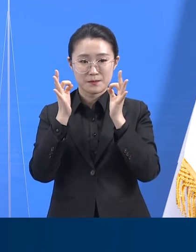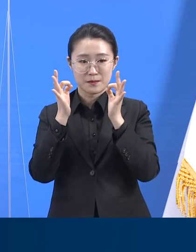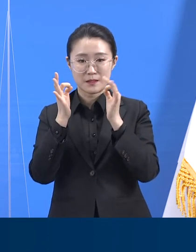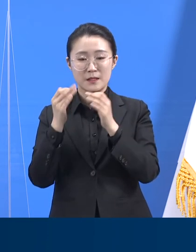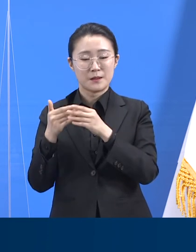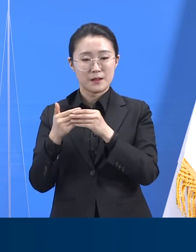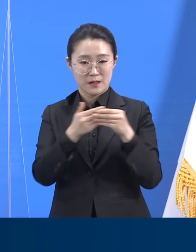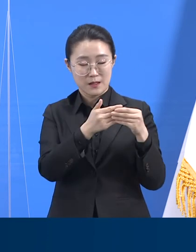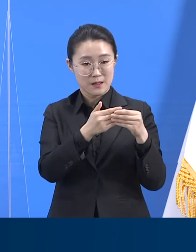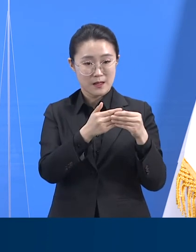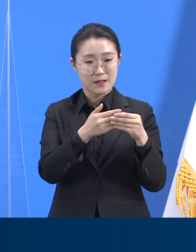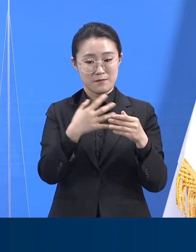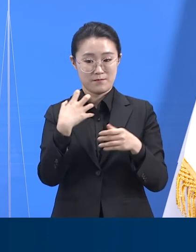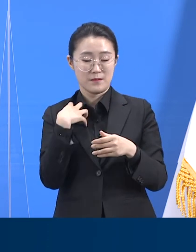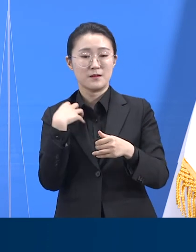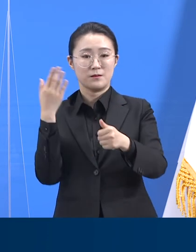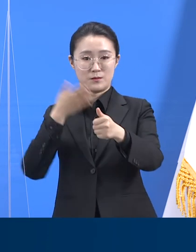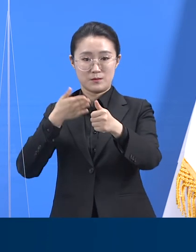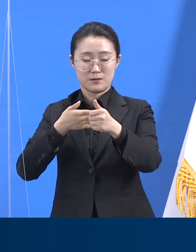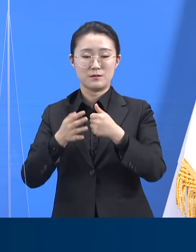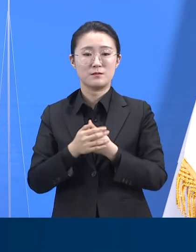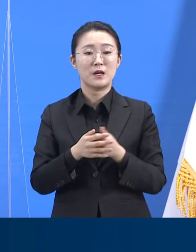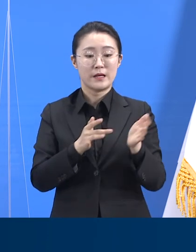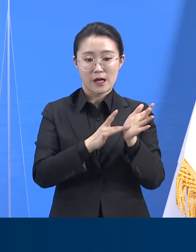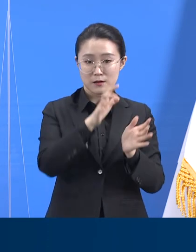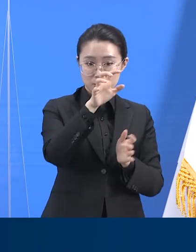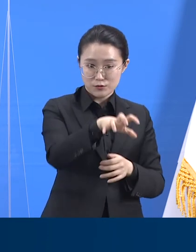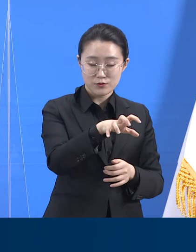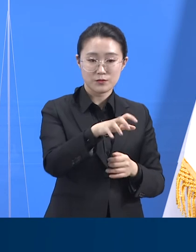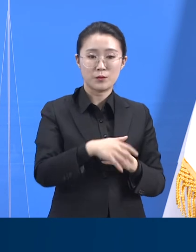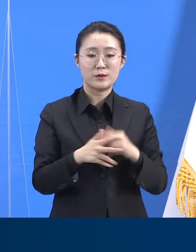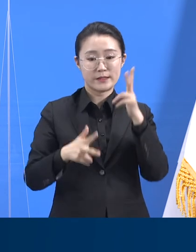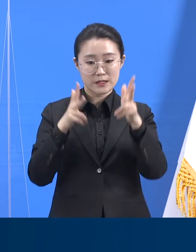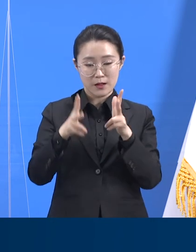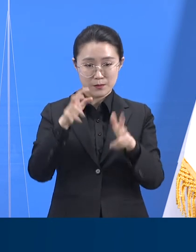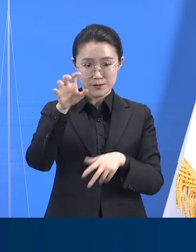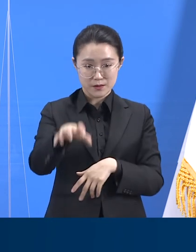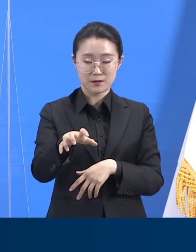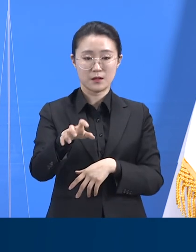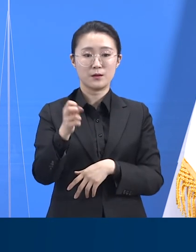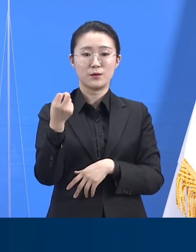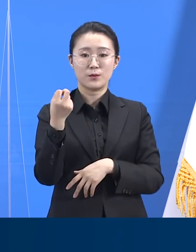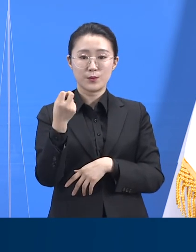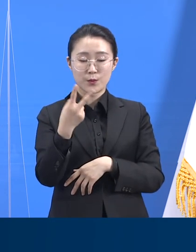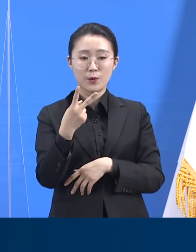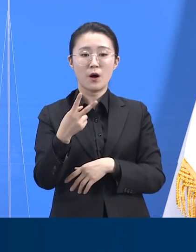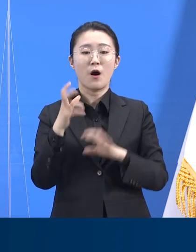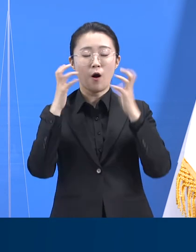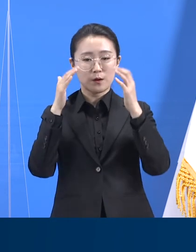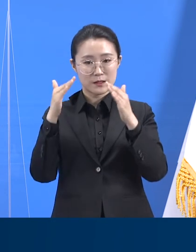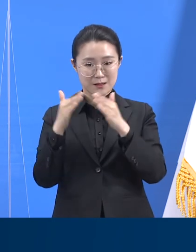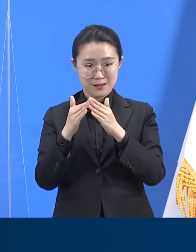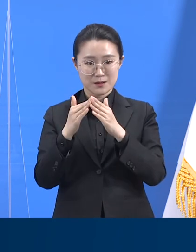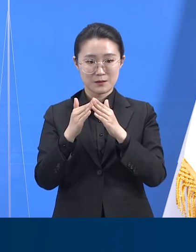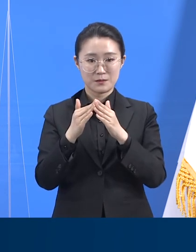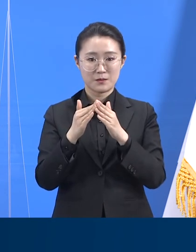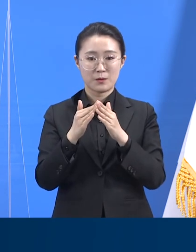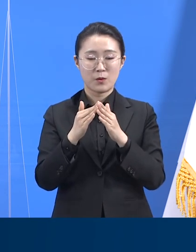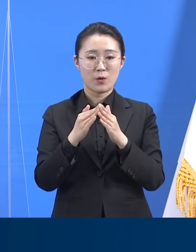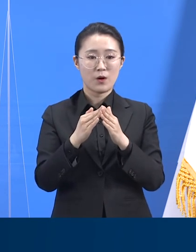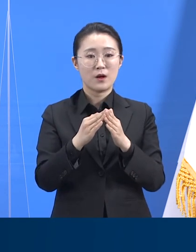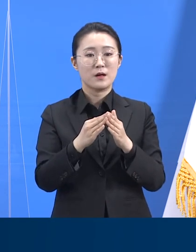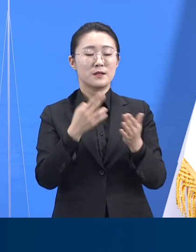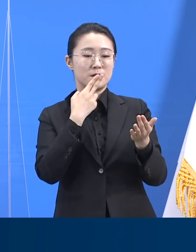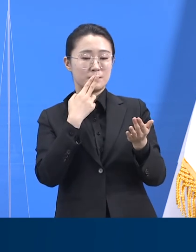약국, 어린이집, 사업장 등에 포스터 5만여 장, 전단지 170만여 장을 제작하여